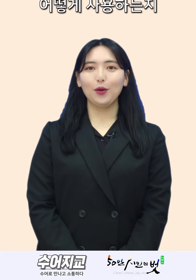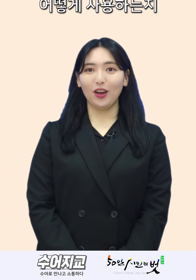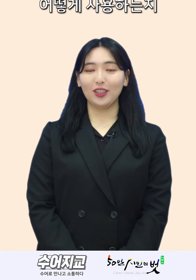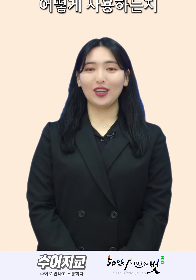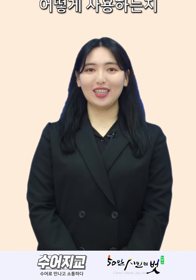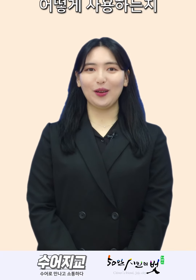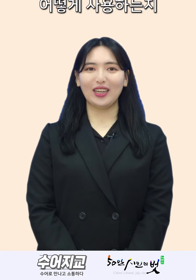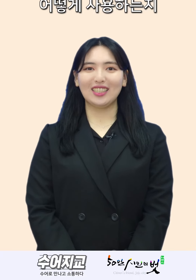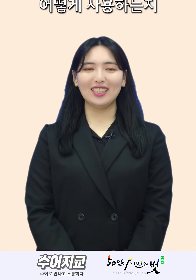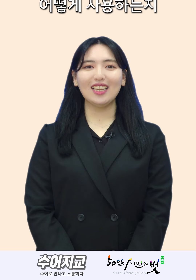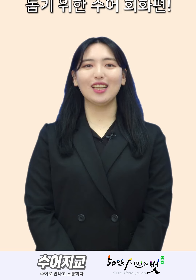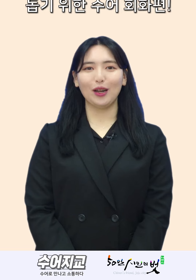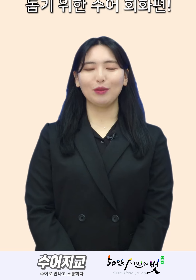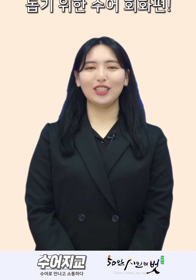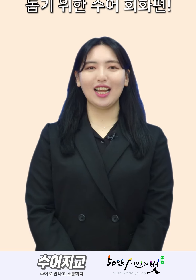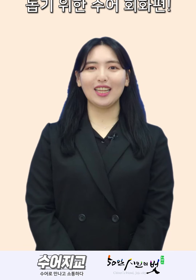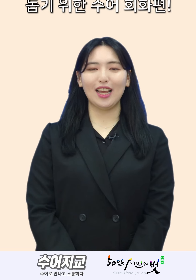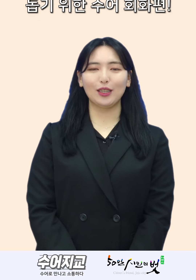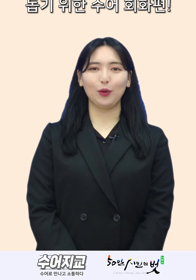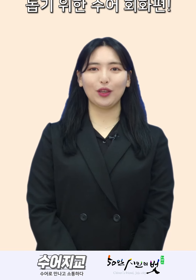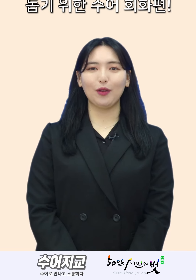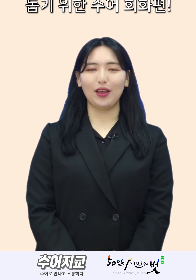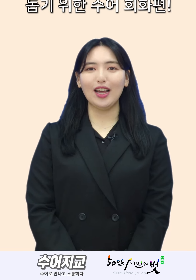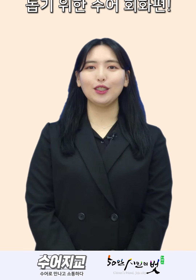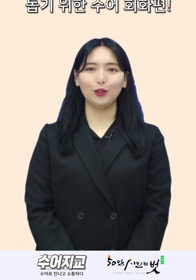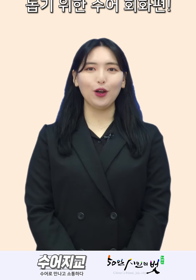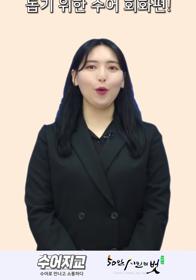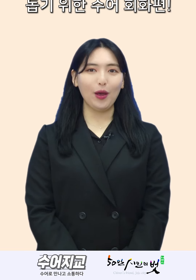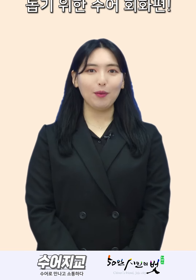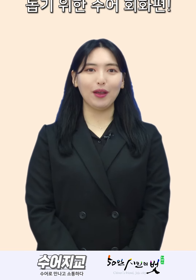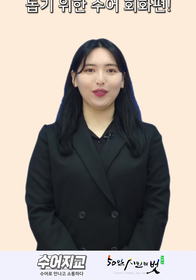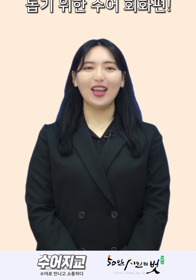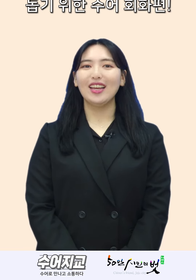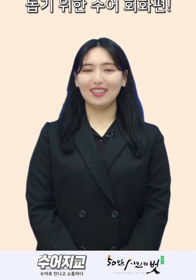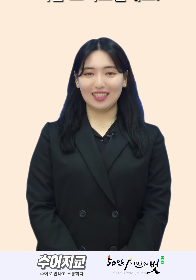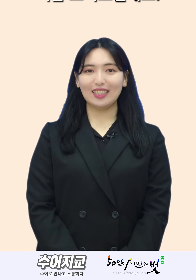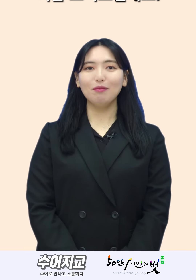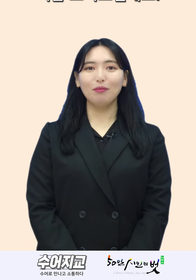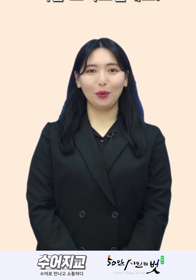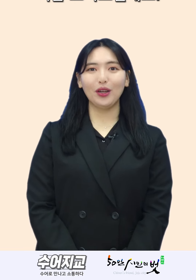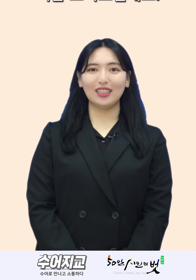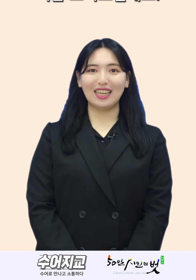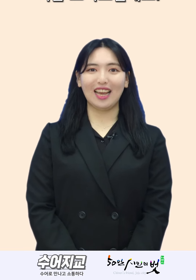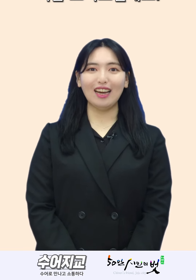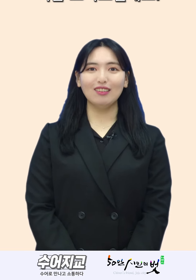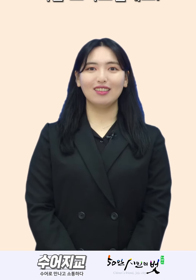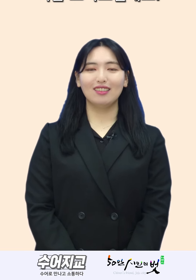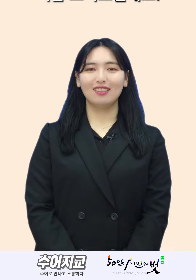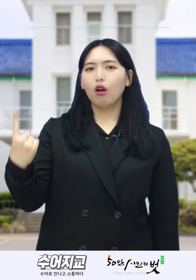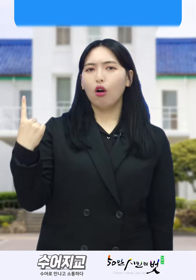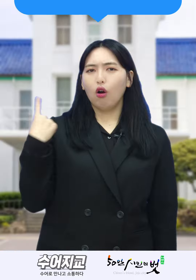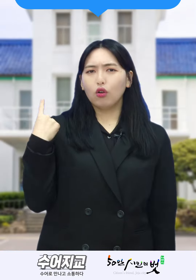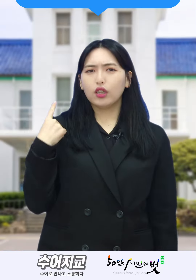어떻게 사용하는지 여러분들의 이해를 돕기 위한 수어 회화편 지금 보여드릴게요. 어제